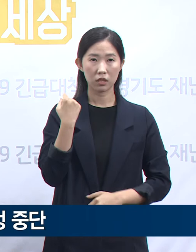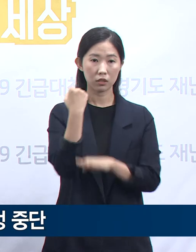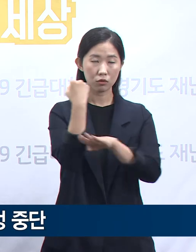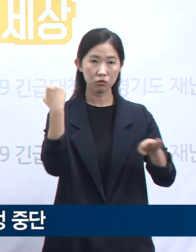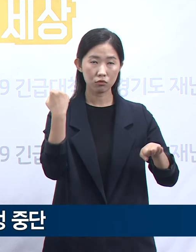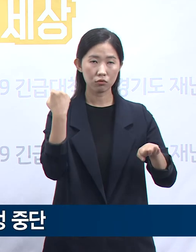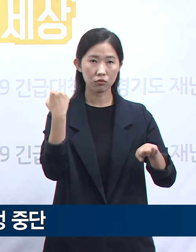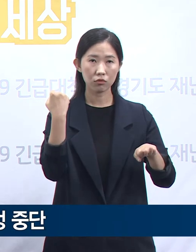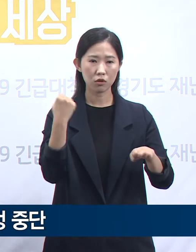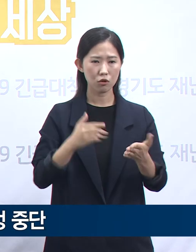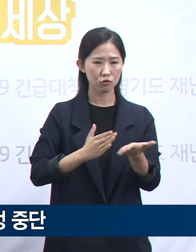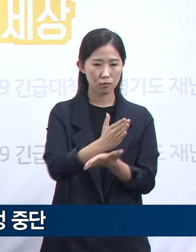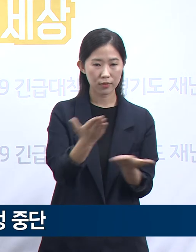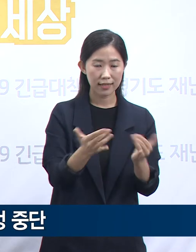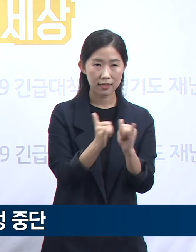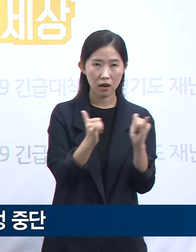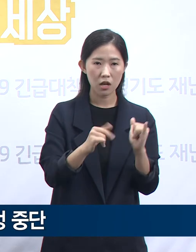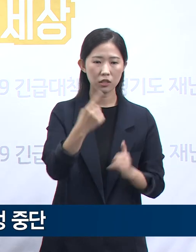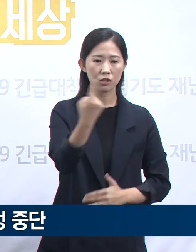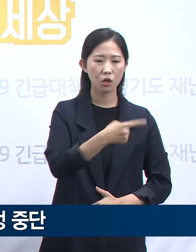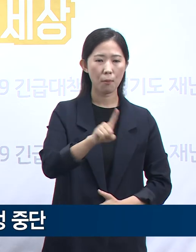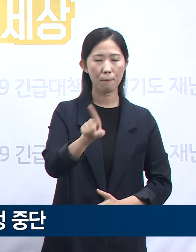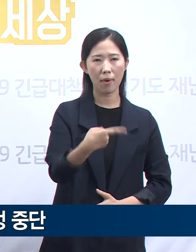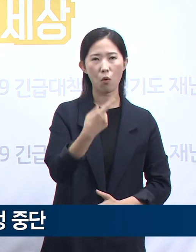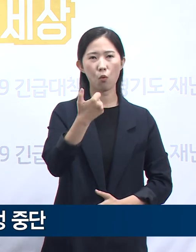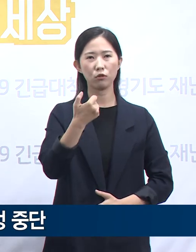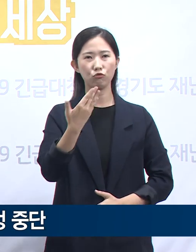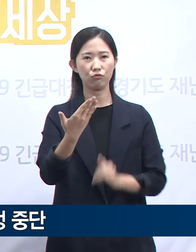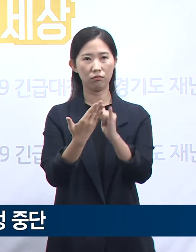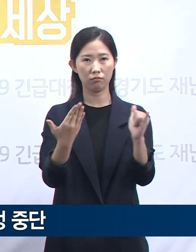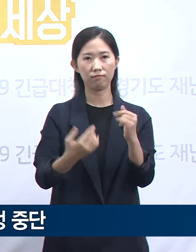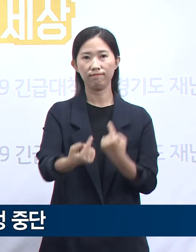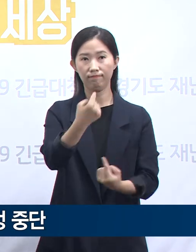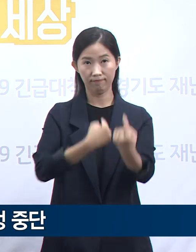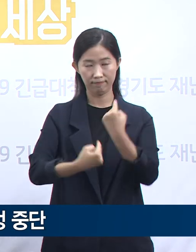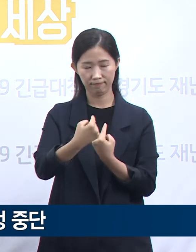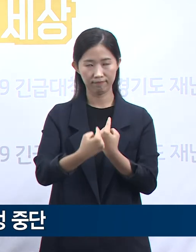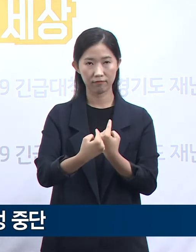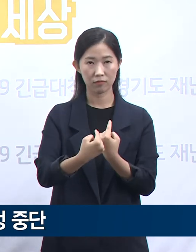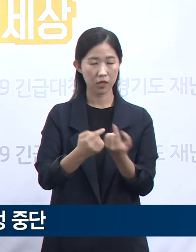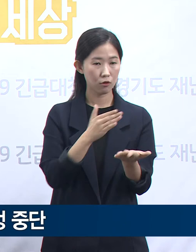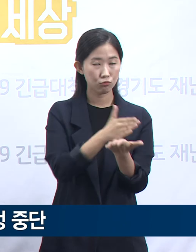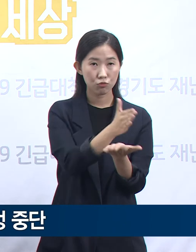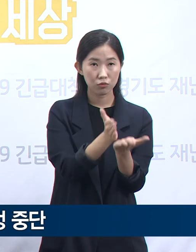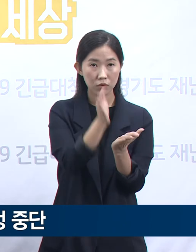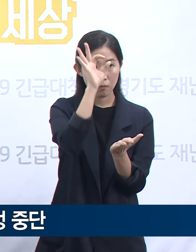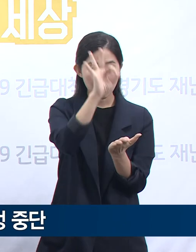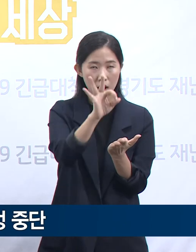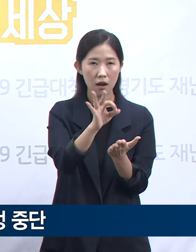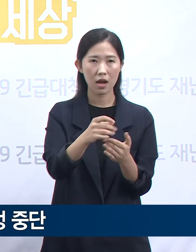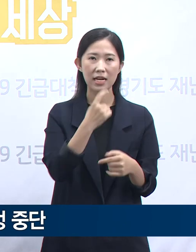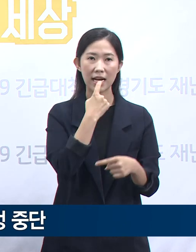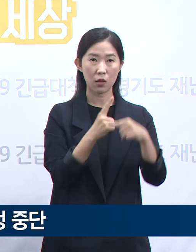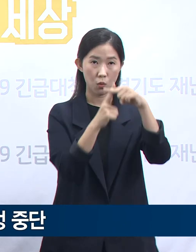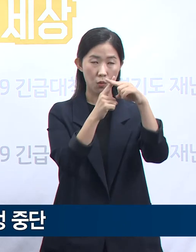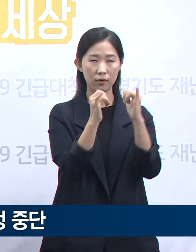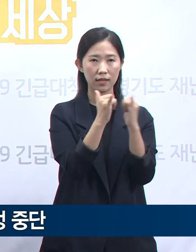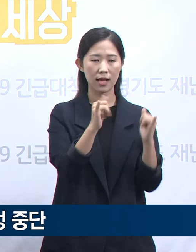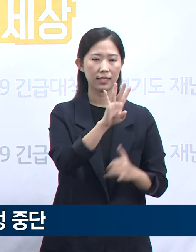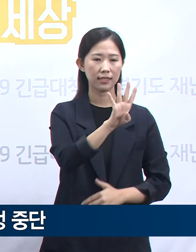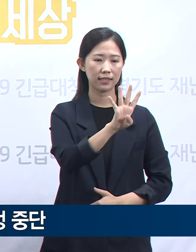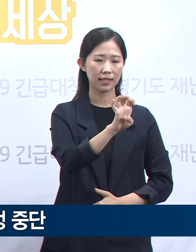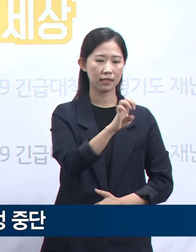,159분이 응답하여 주셨습니다. 자원화해 주신 의료인력의 분야를 보면 간호사가 47.6%인